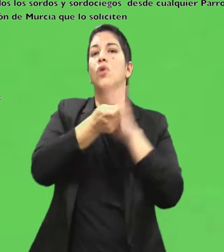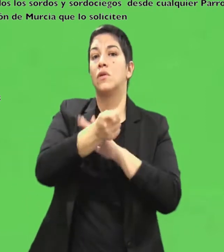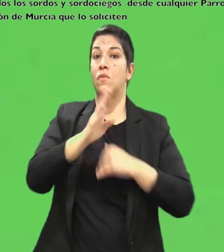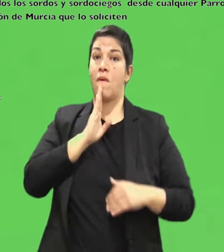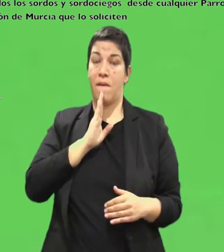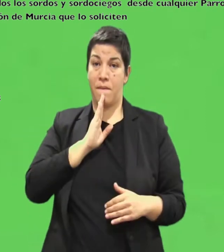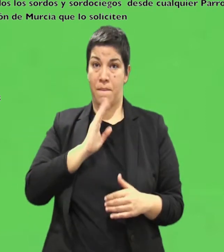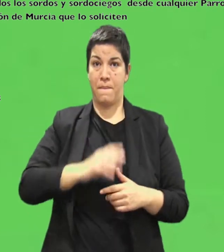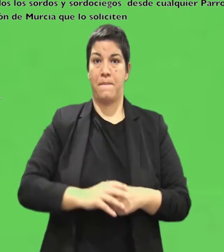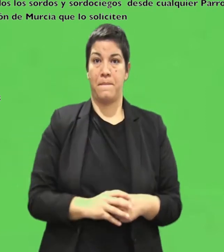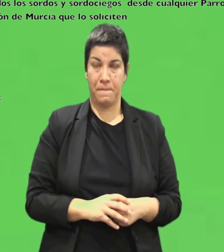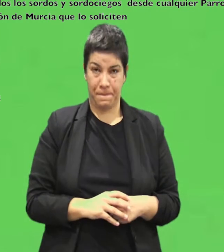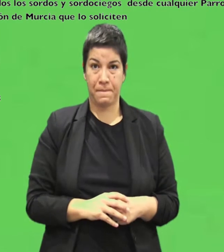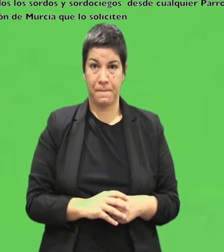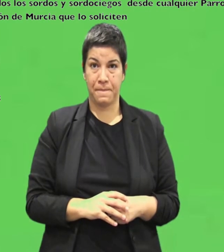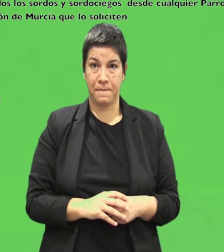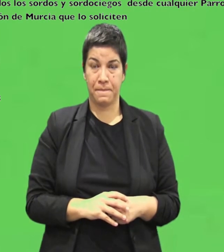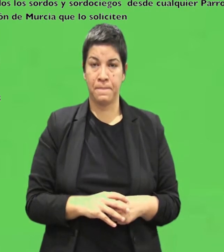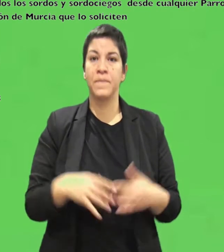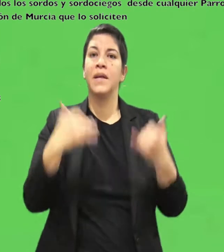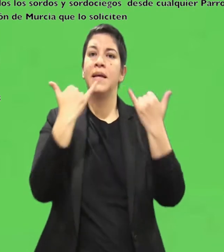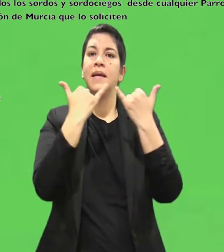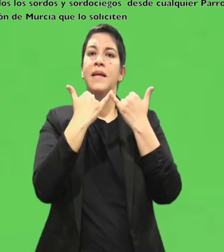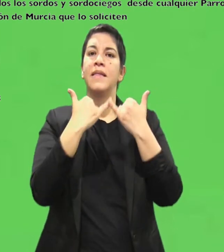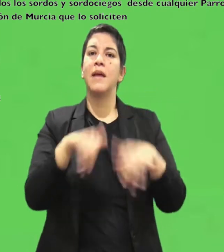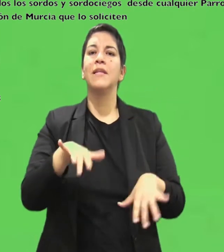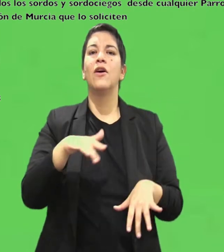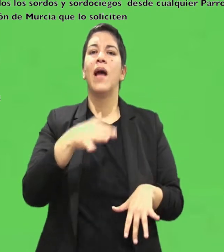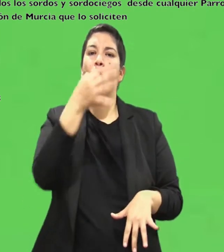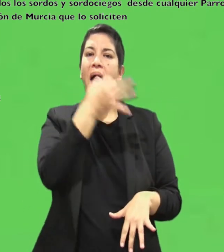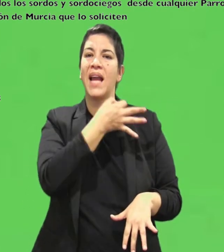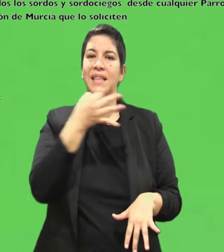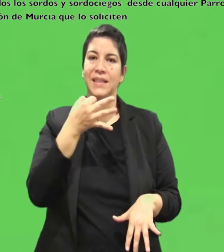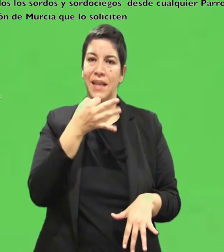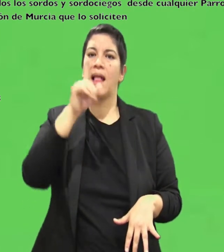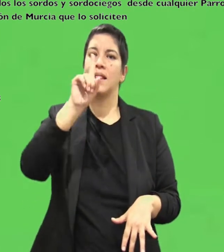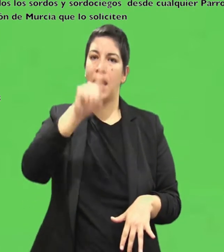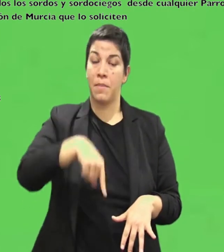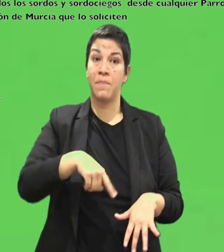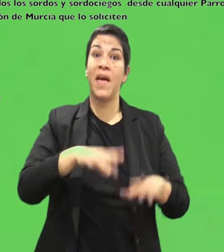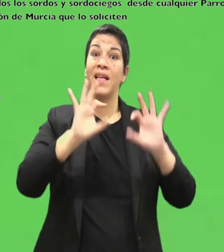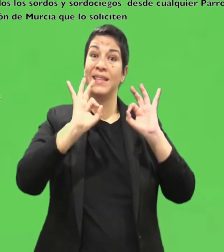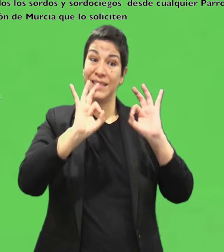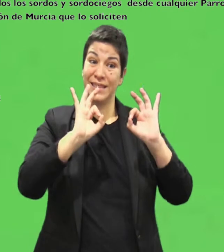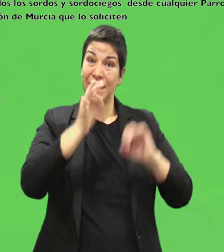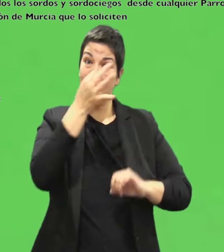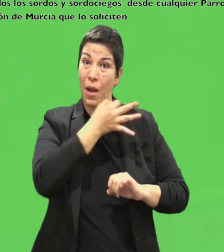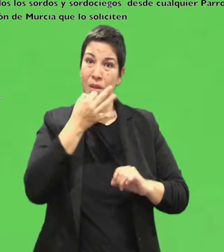solicitado nuestra asistencia Celebraciones eucarísticas de momento